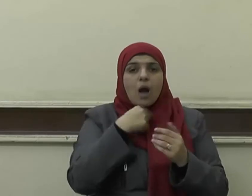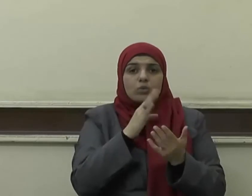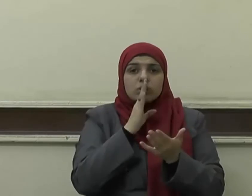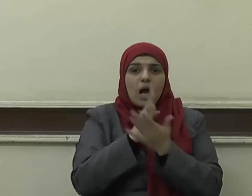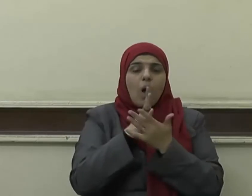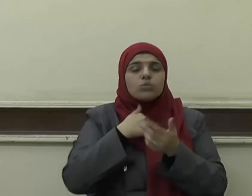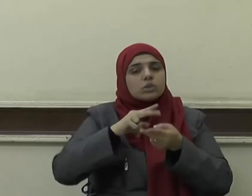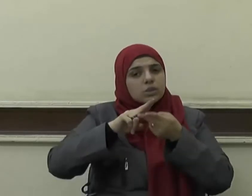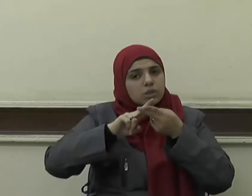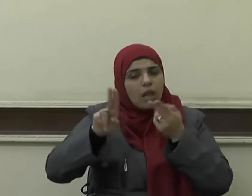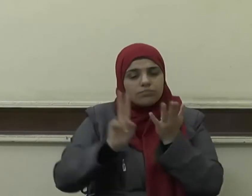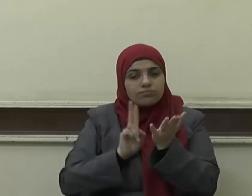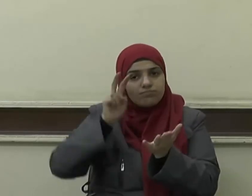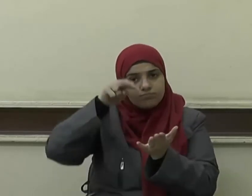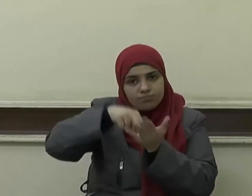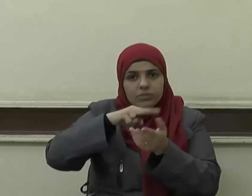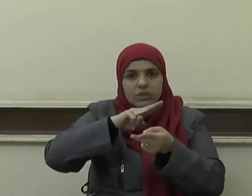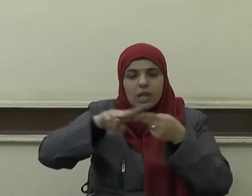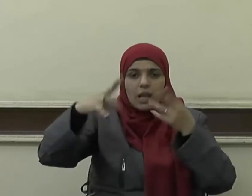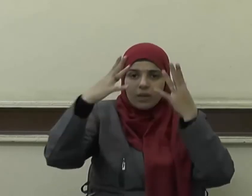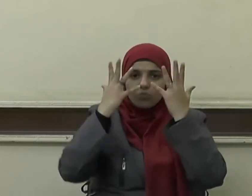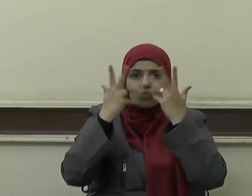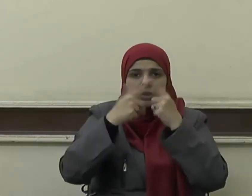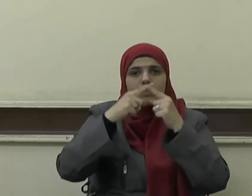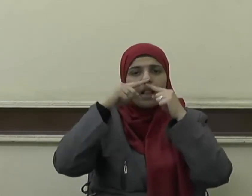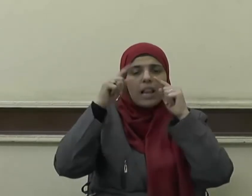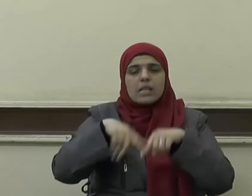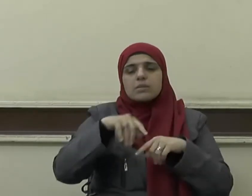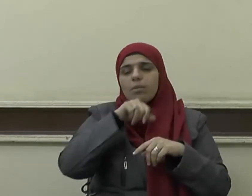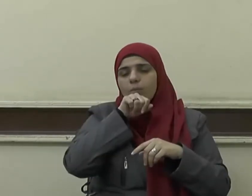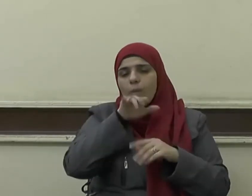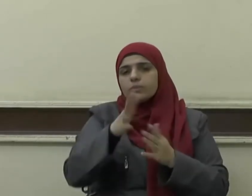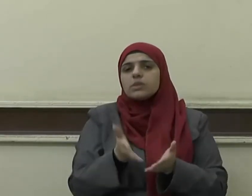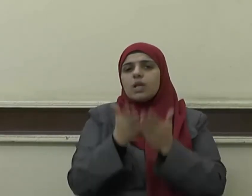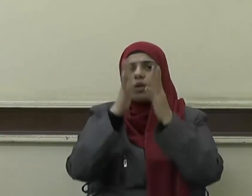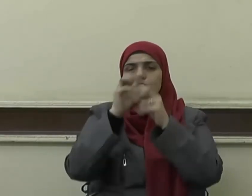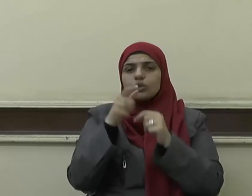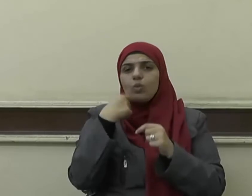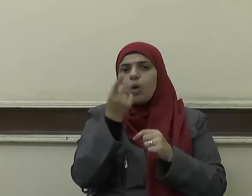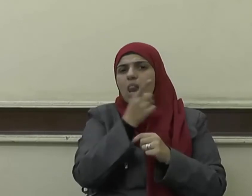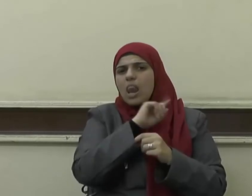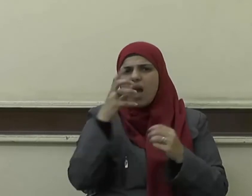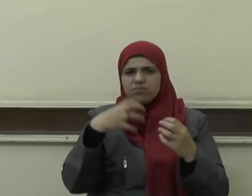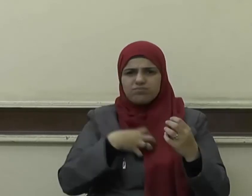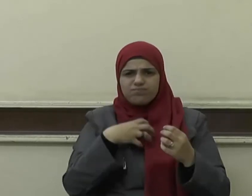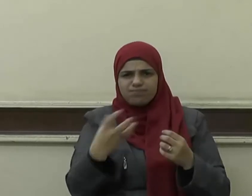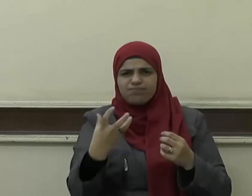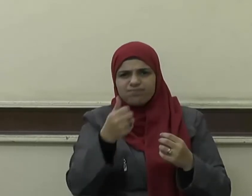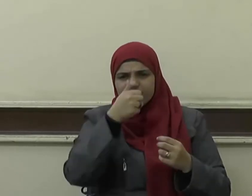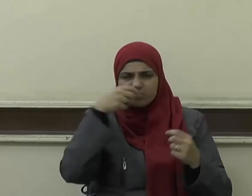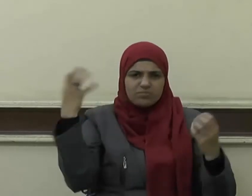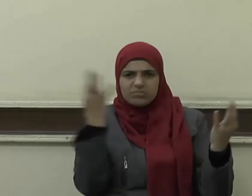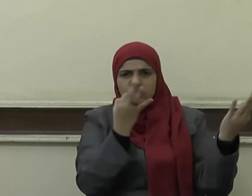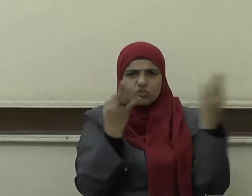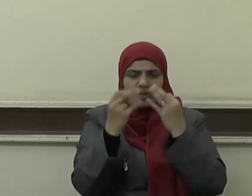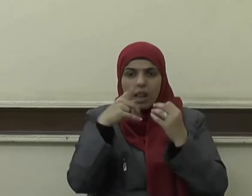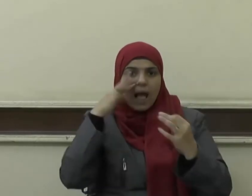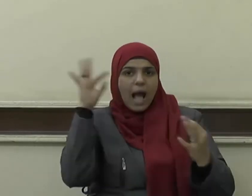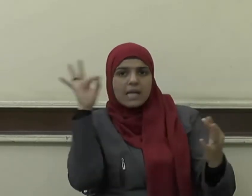تباغضوا ولا تحاسدوا ولا تدابروا وكونوا عباد الله إخوانا ولا